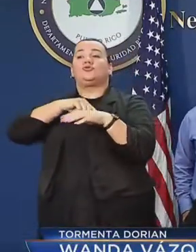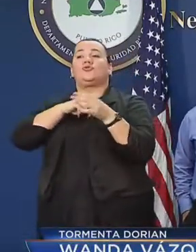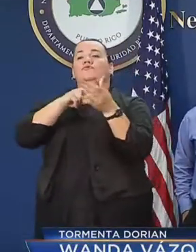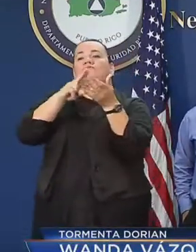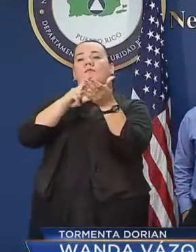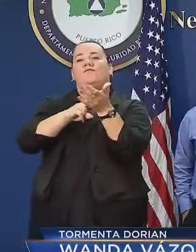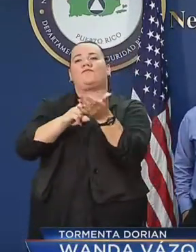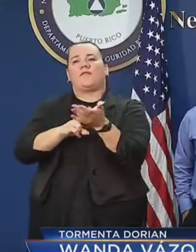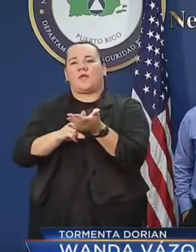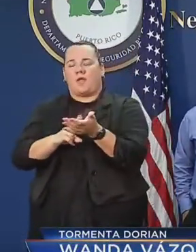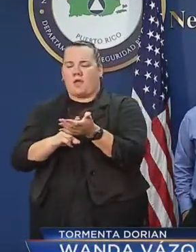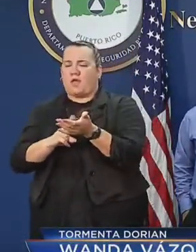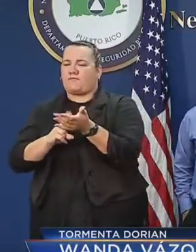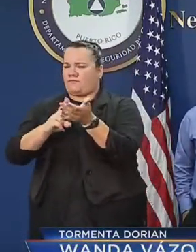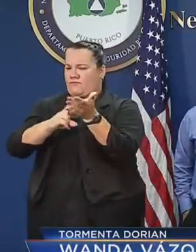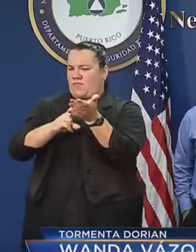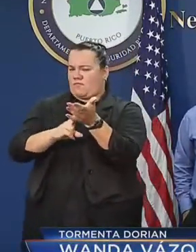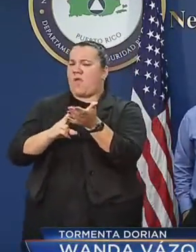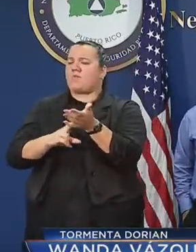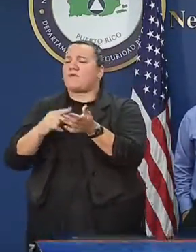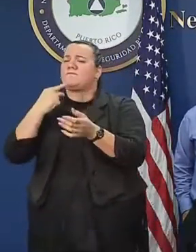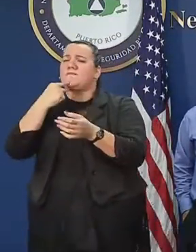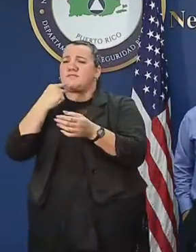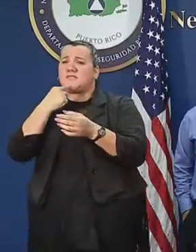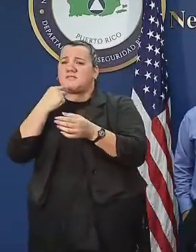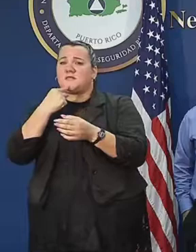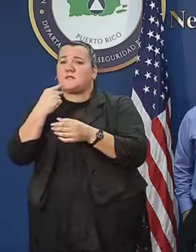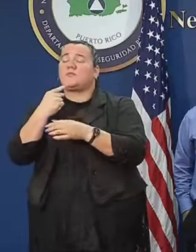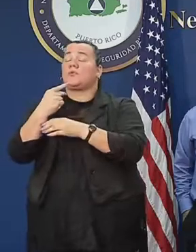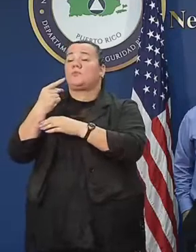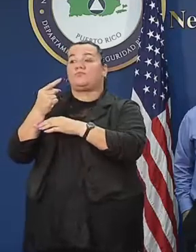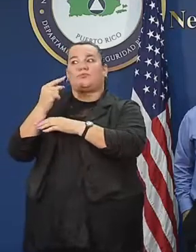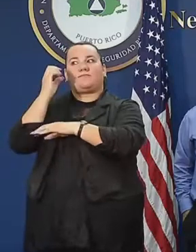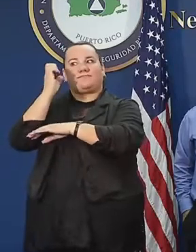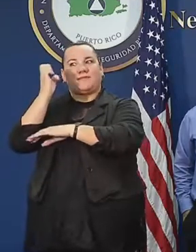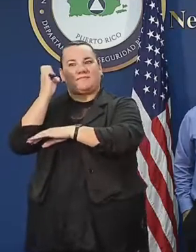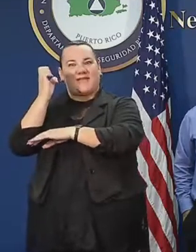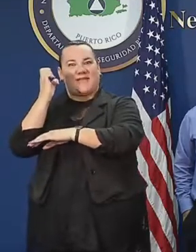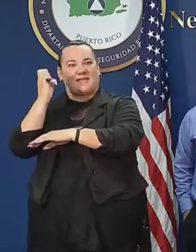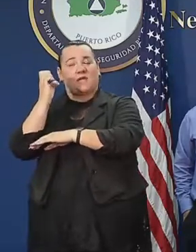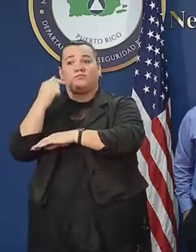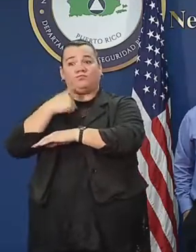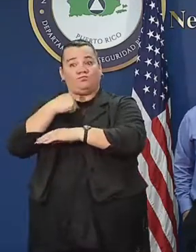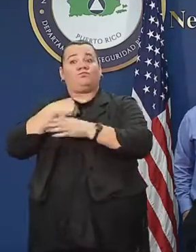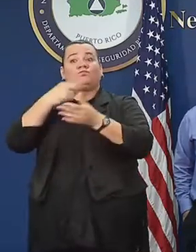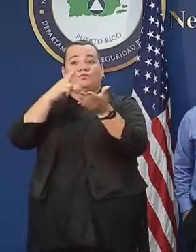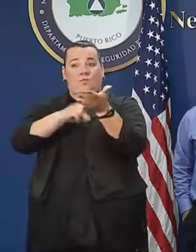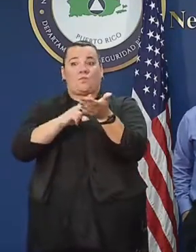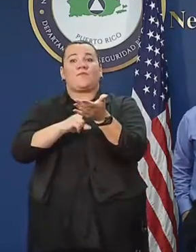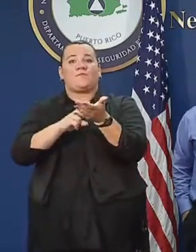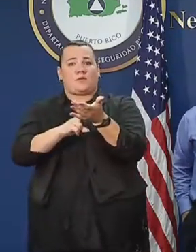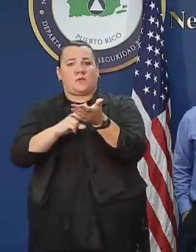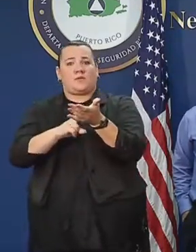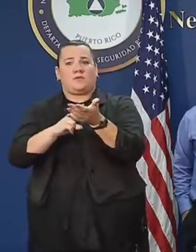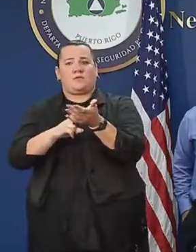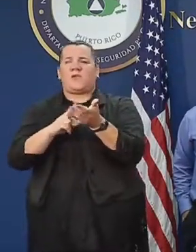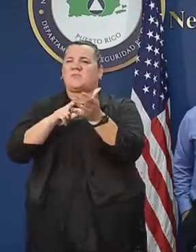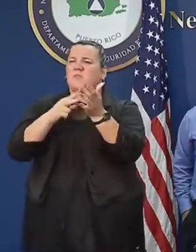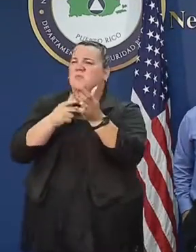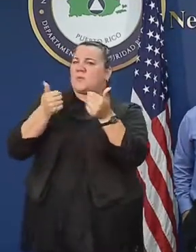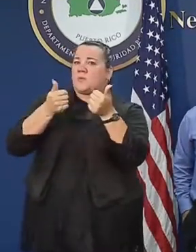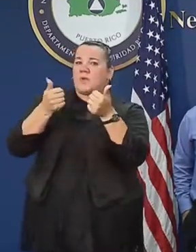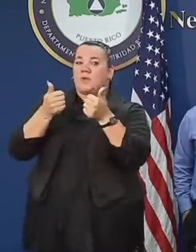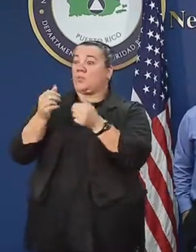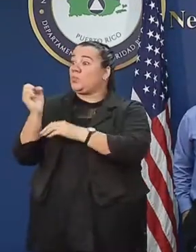orden ejecutiva declarando una emergencia a nivel local. Esta orden ejecutiva la he firmado con el propósito de que